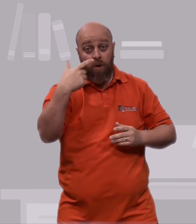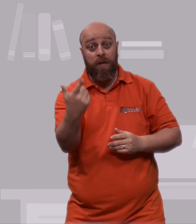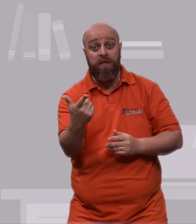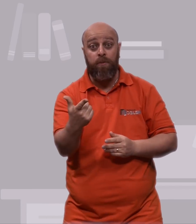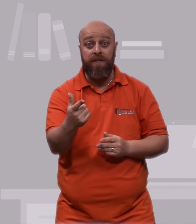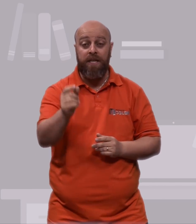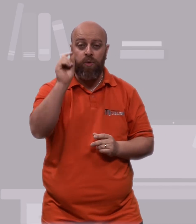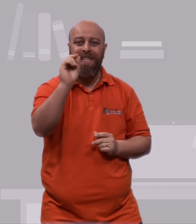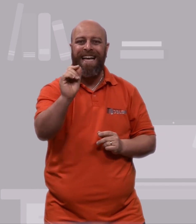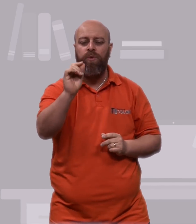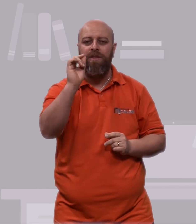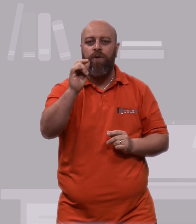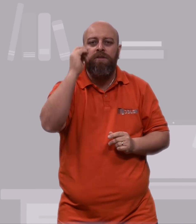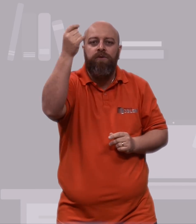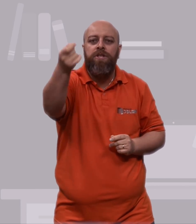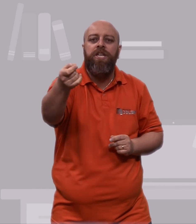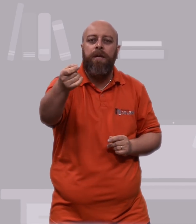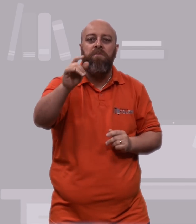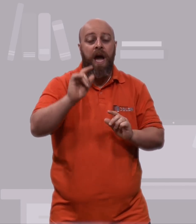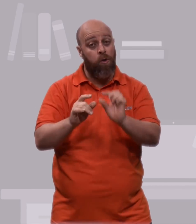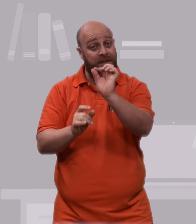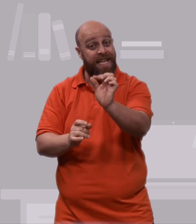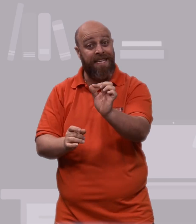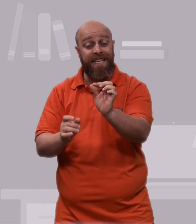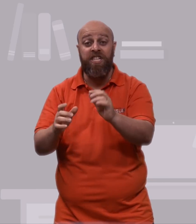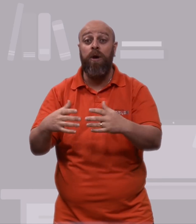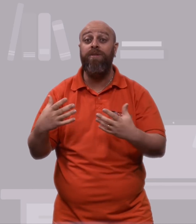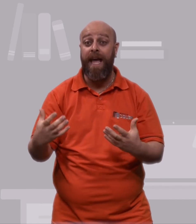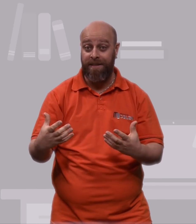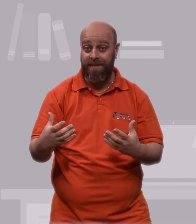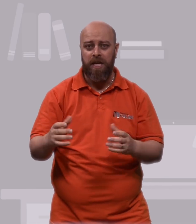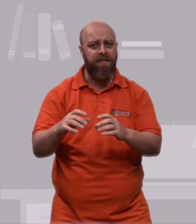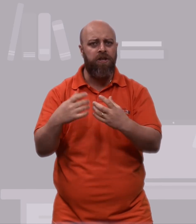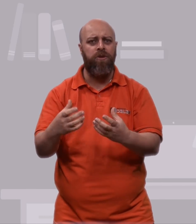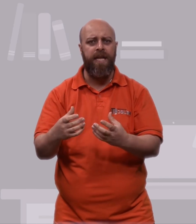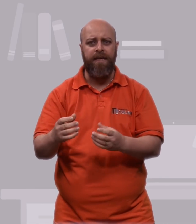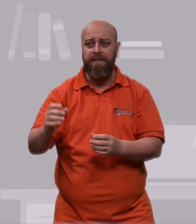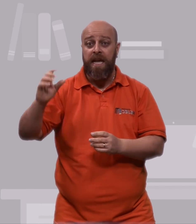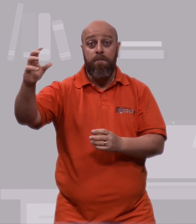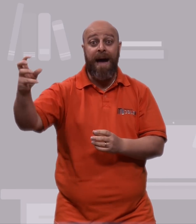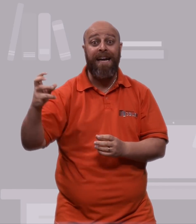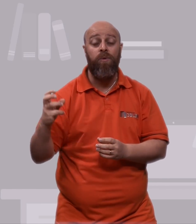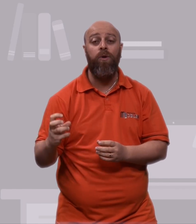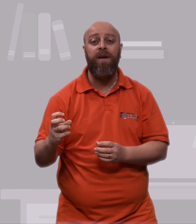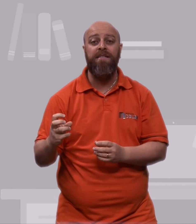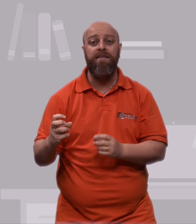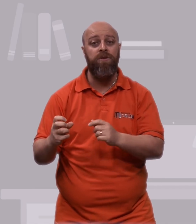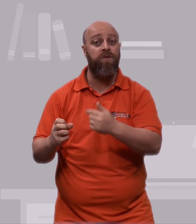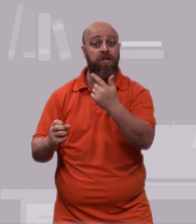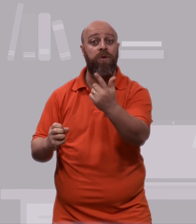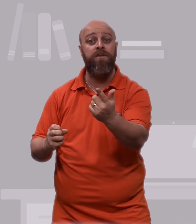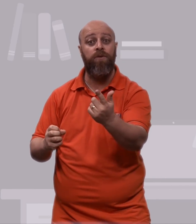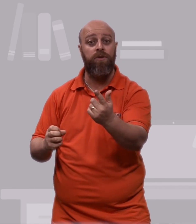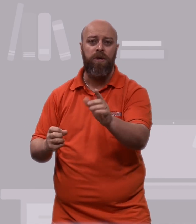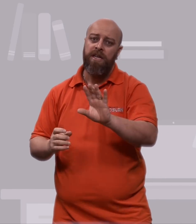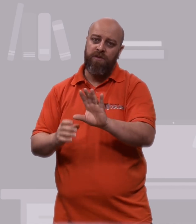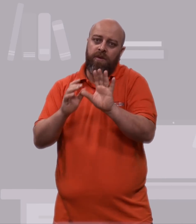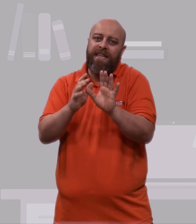Outra coisa importante, cuidado com as fotos que você tira. Algumas delas tem geotags. O são as geotags? Marcam a localização onde você tirou essa foto. Se você não quer